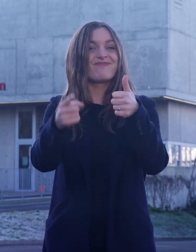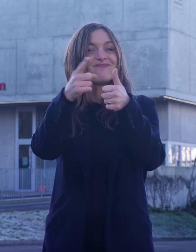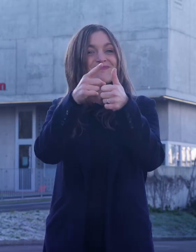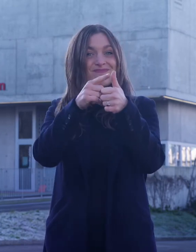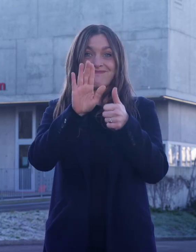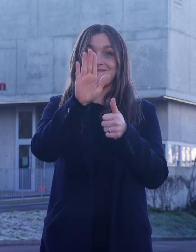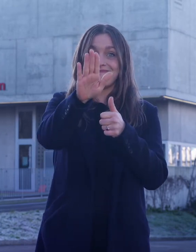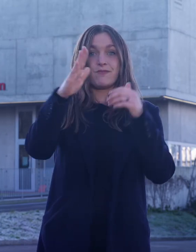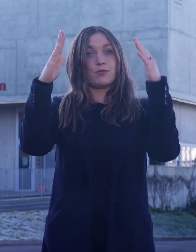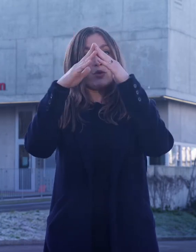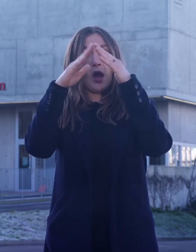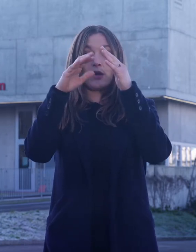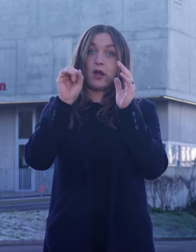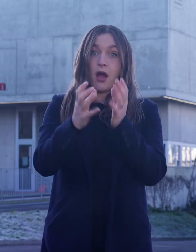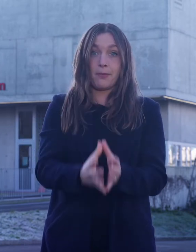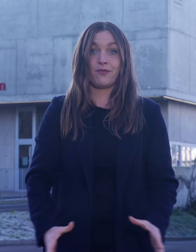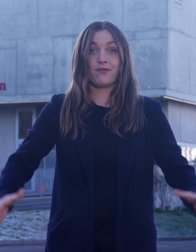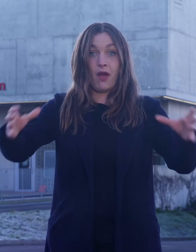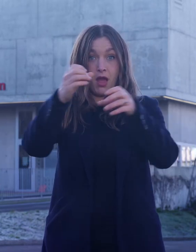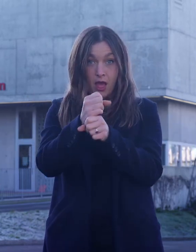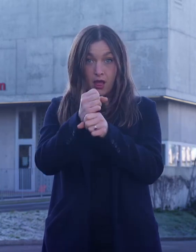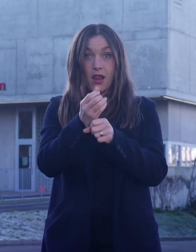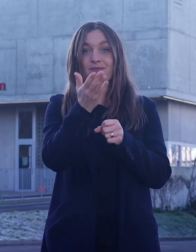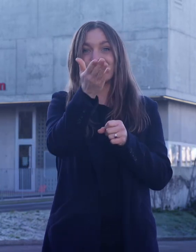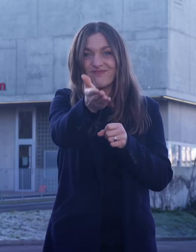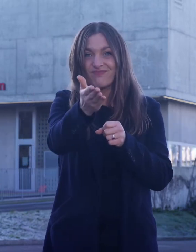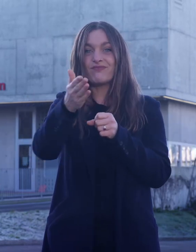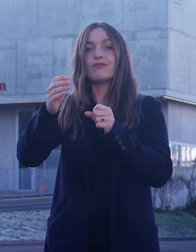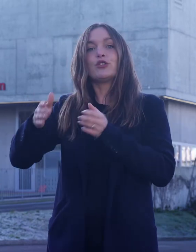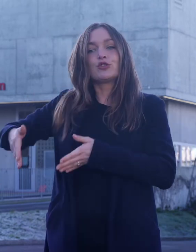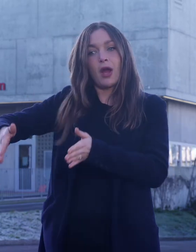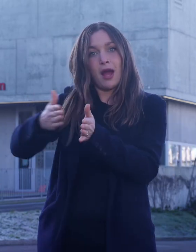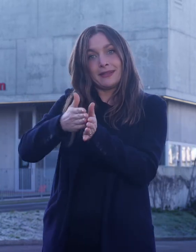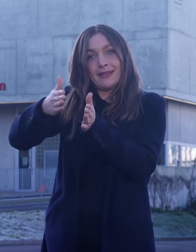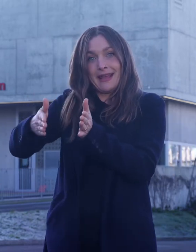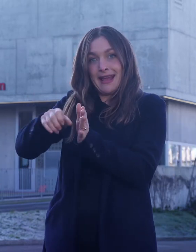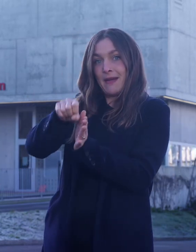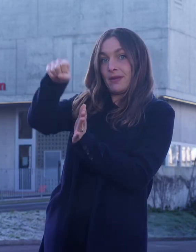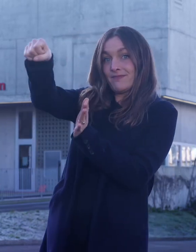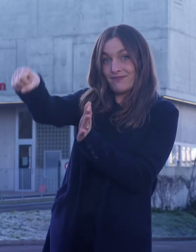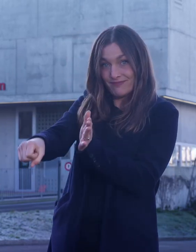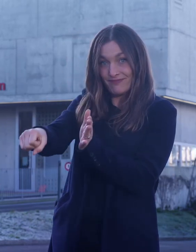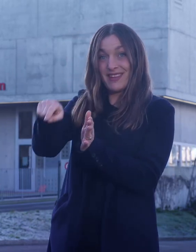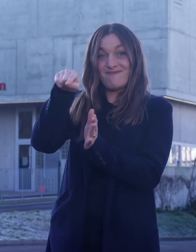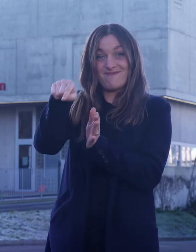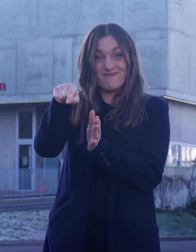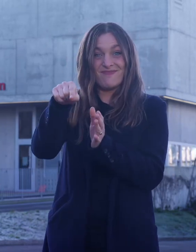Zum einen können Sie den Abfall vor die Haustüre an die Strasse stellen und dieser wird anschliessend von der